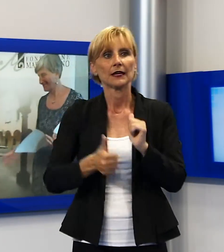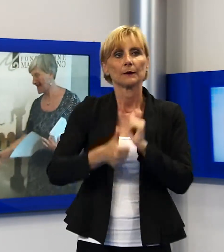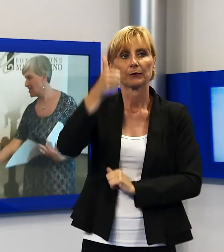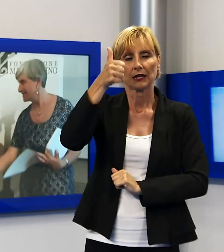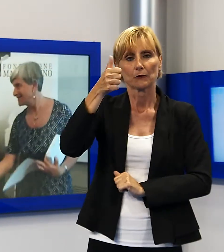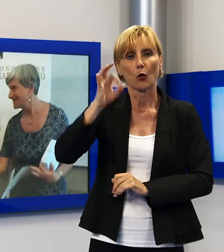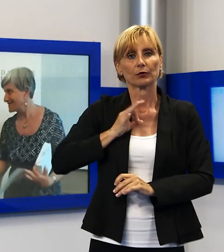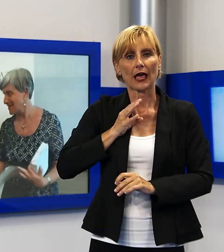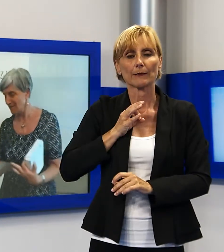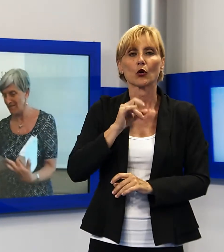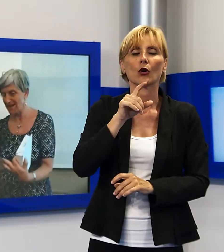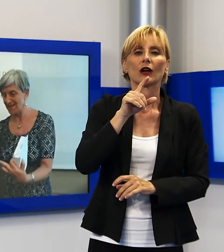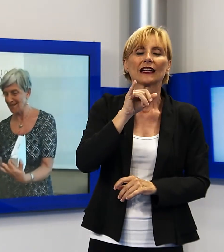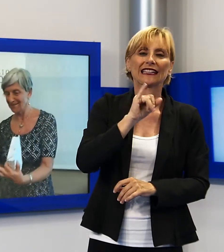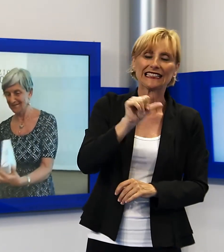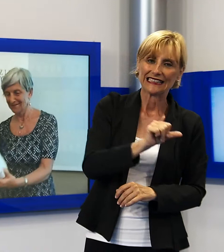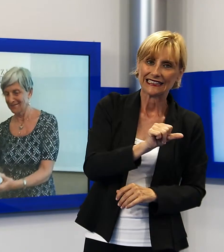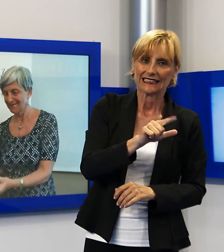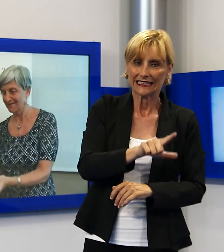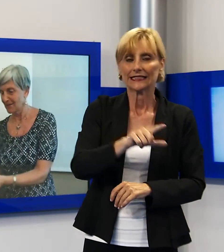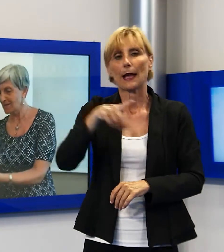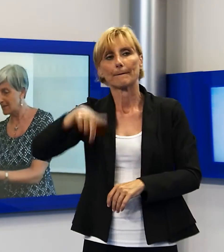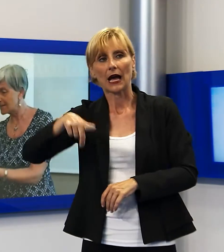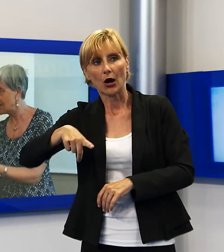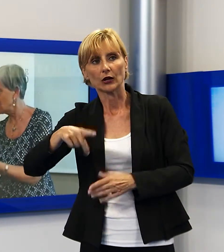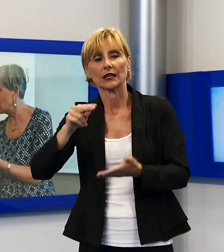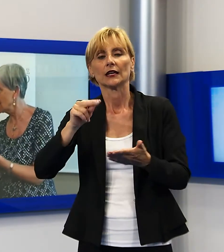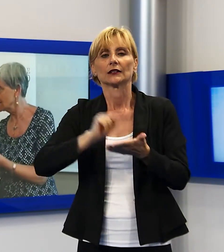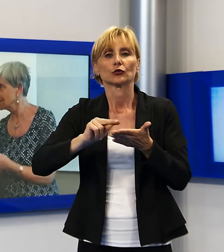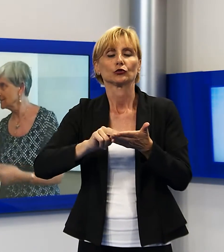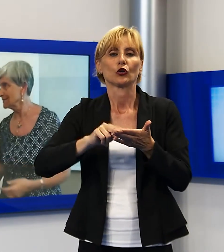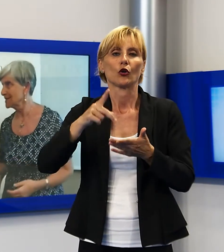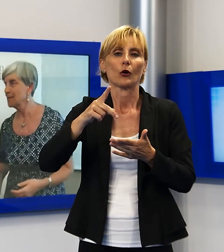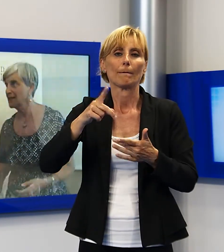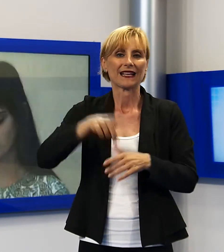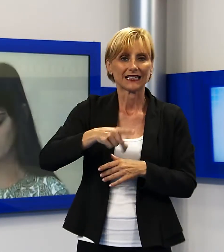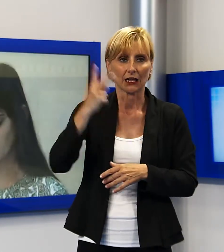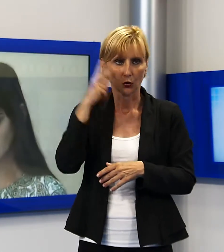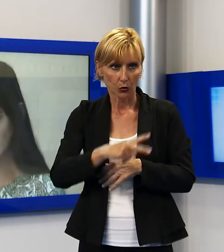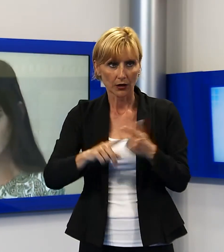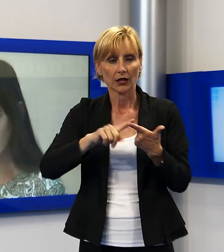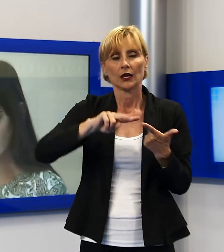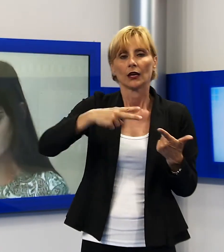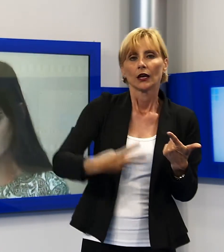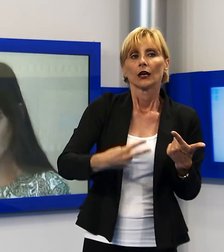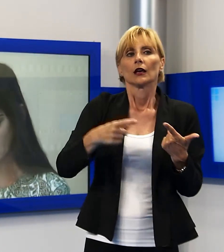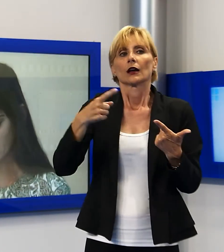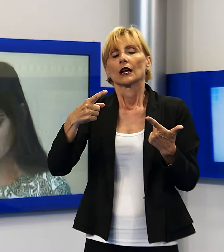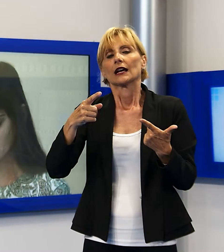liceo artistico musicale Passaglia di Lucca, il secondo a Sofia Stagetti del liceo scientifico Barsanti e Matteucci di Viareggio